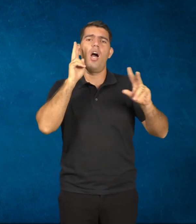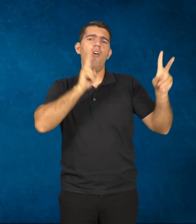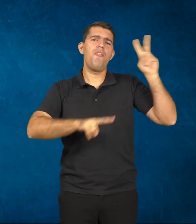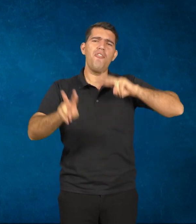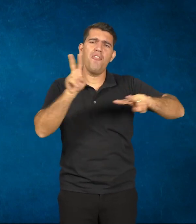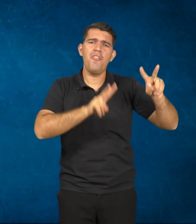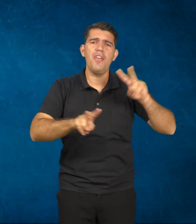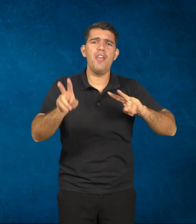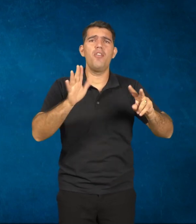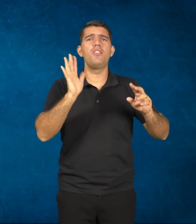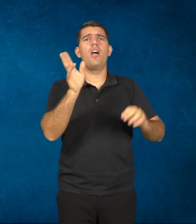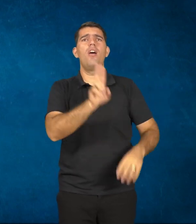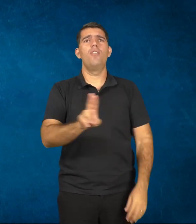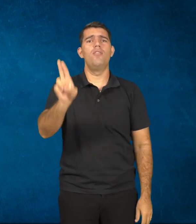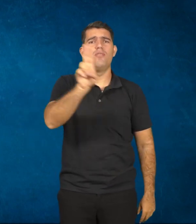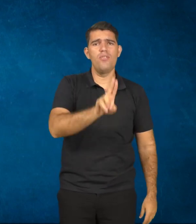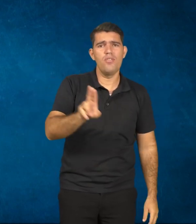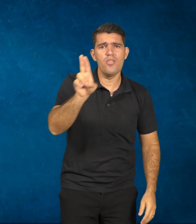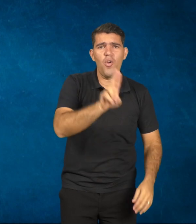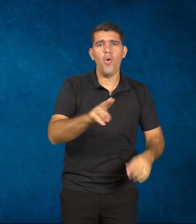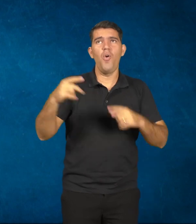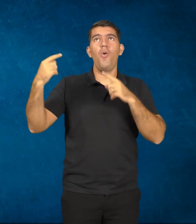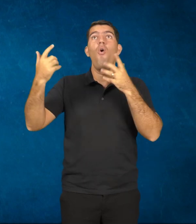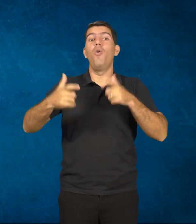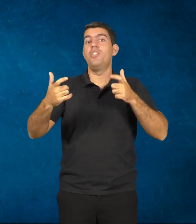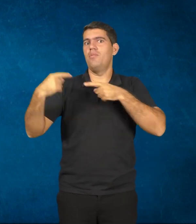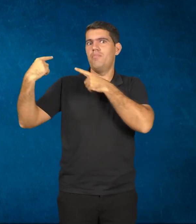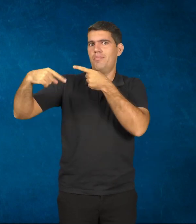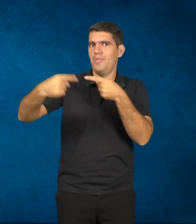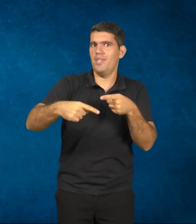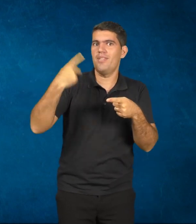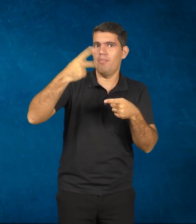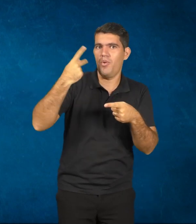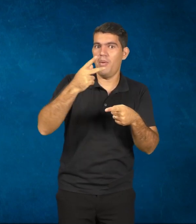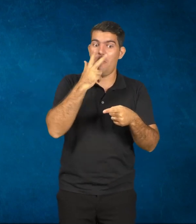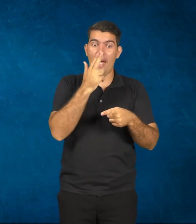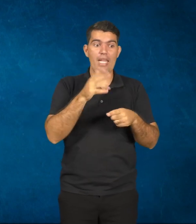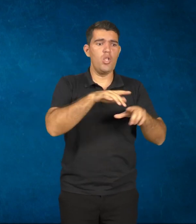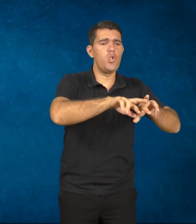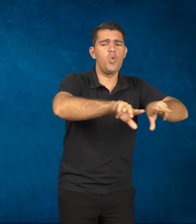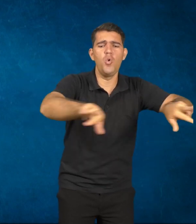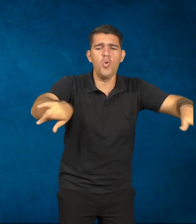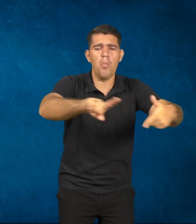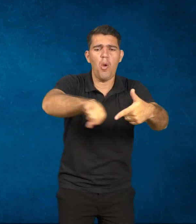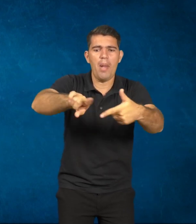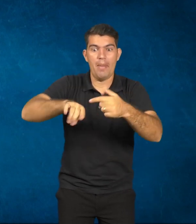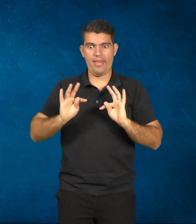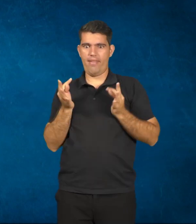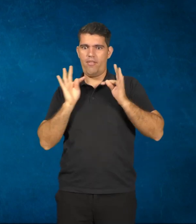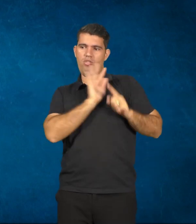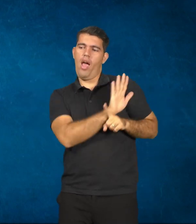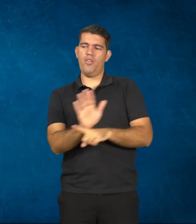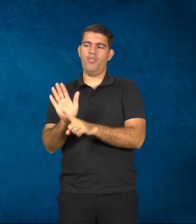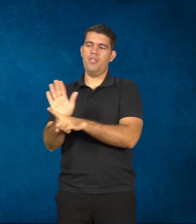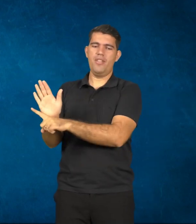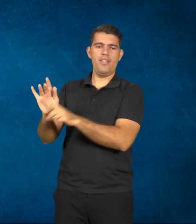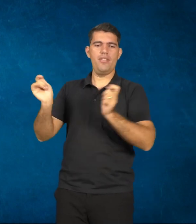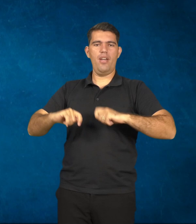sendo utilizada, inclusive em políticas públicas, como remédio para todos os males. E não necessariamente ela serve